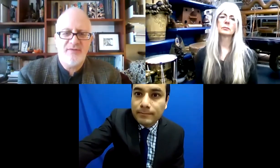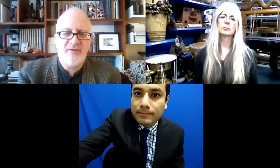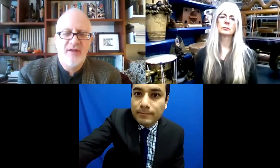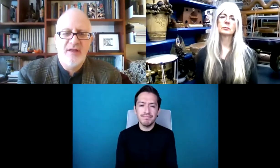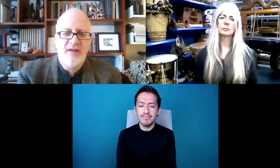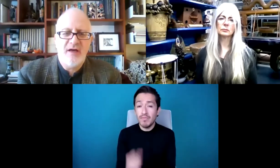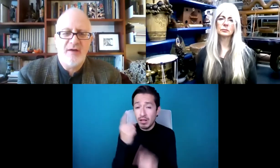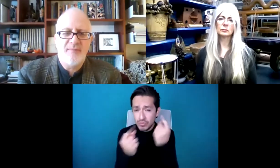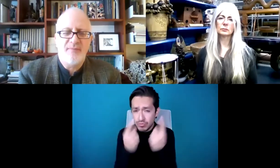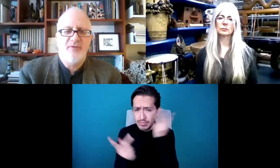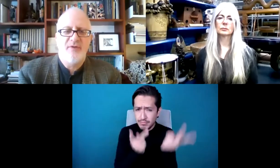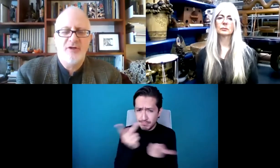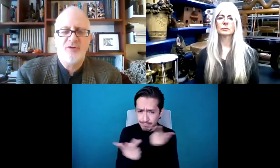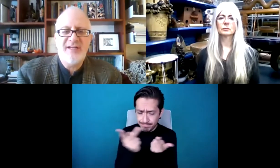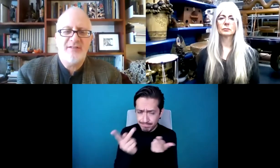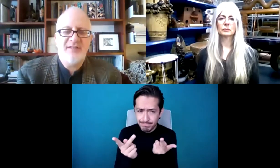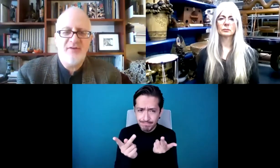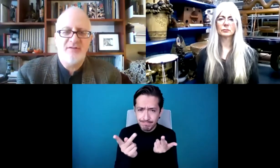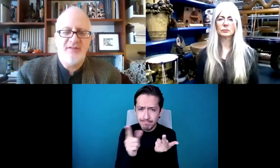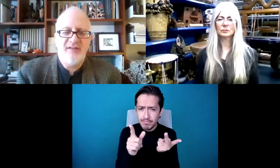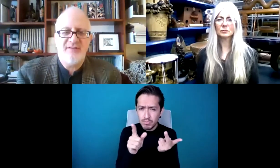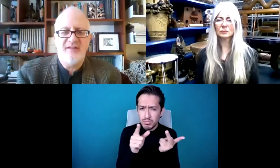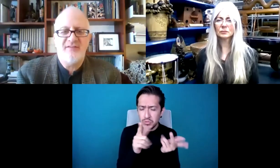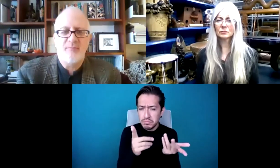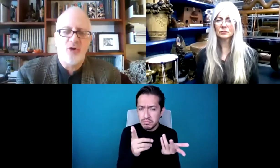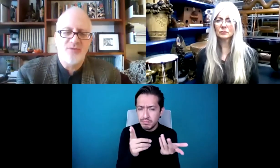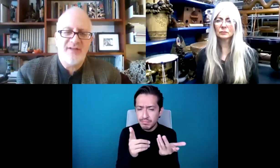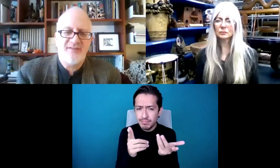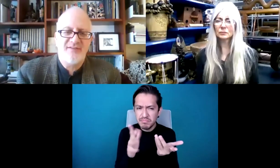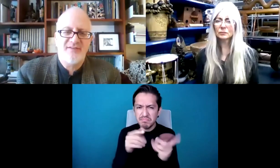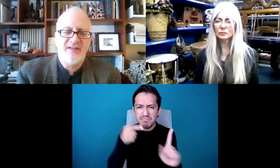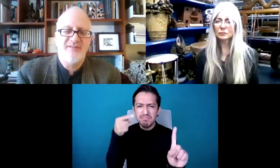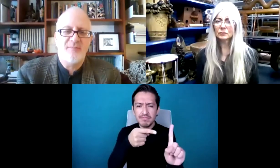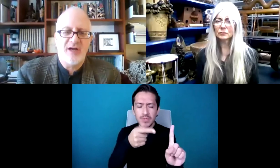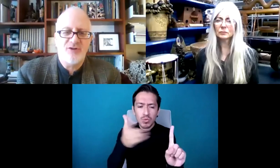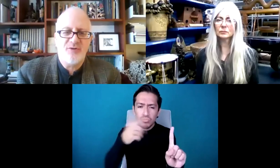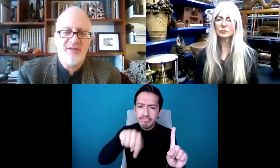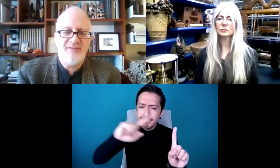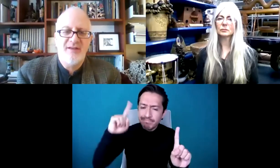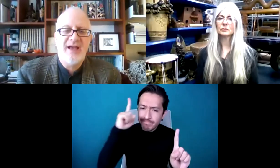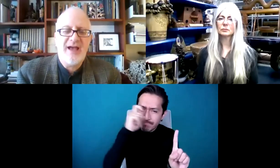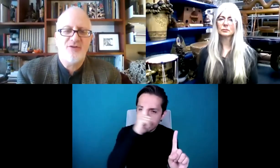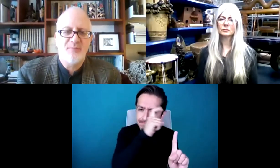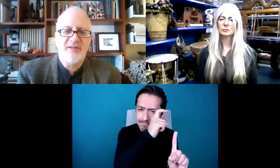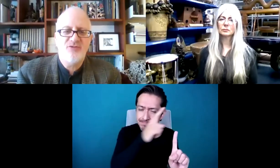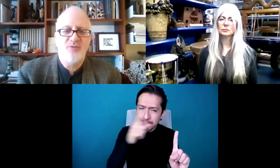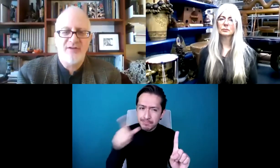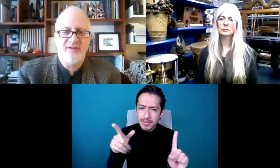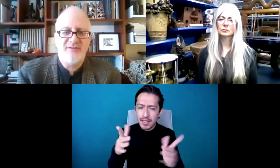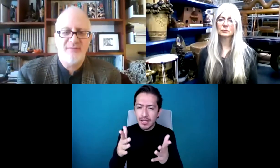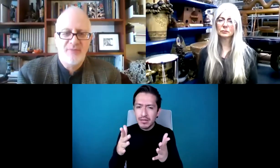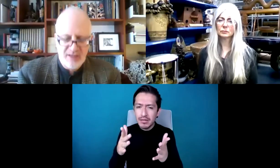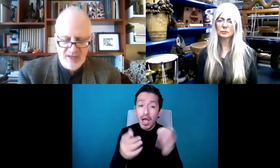Un par de preguntas tienen que ver con las dificultades que se enfrentan en ciertos